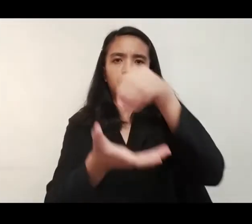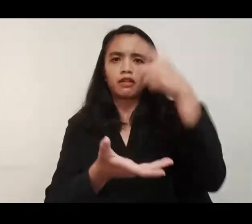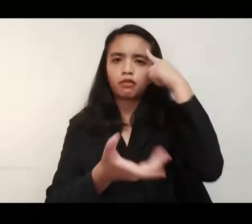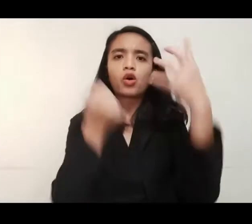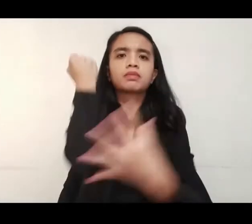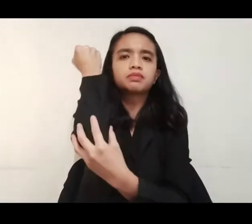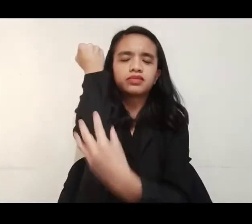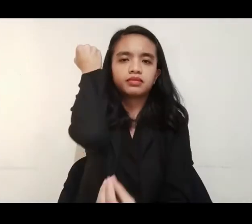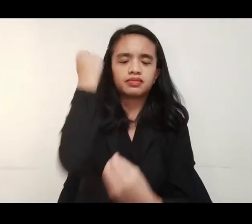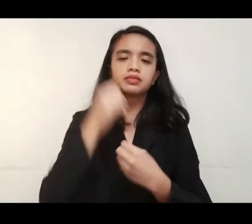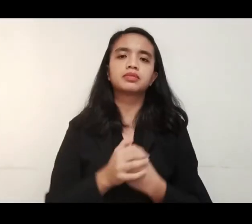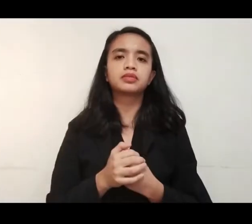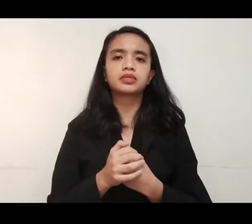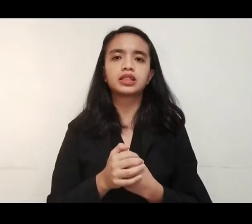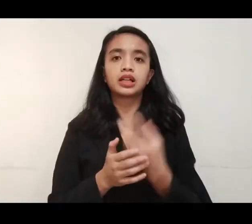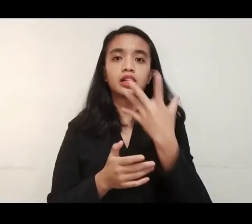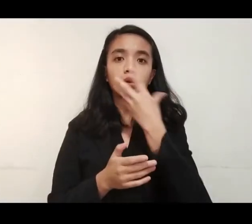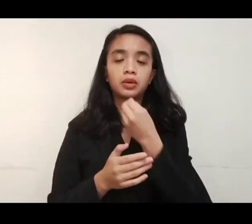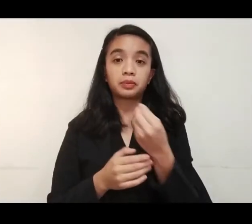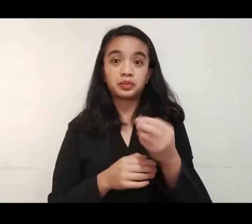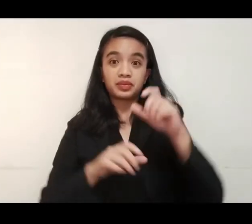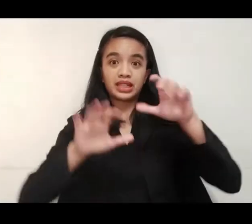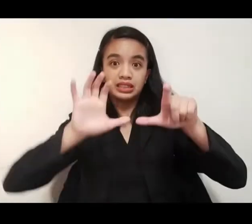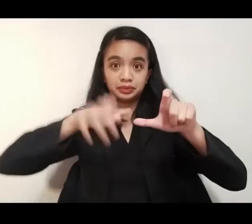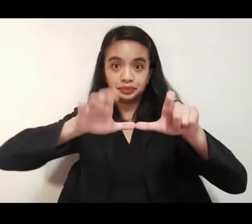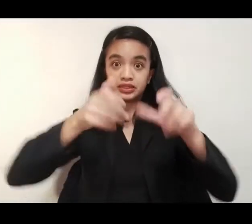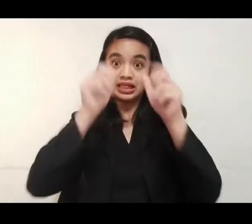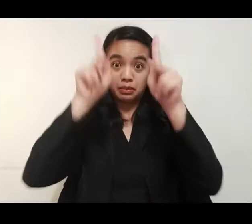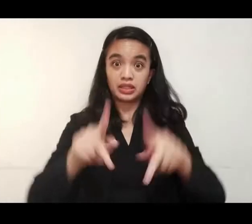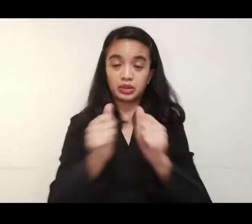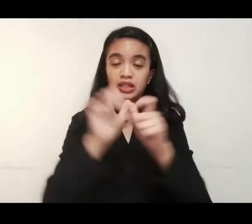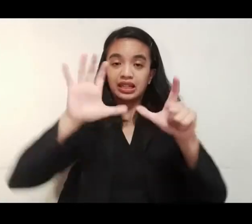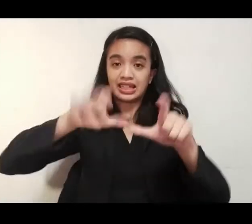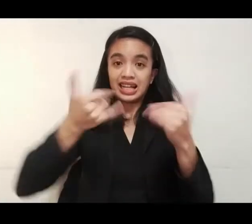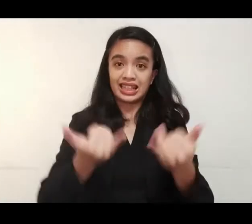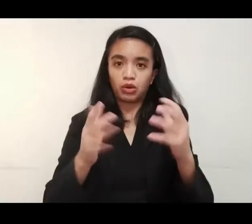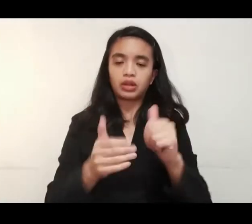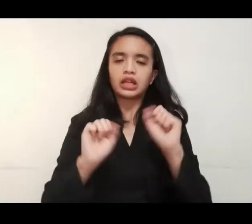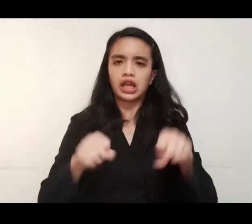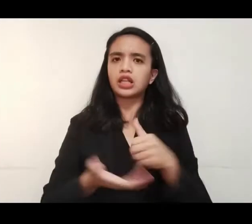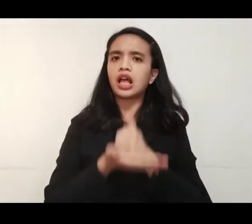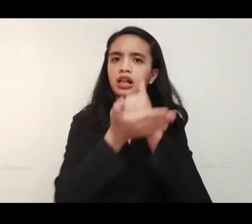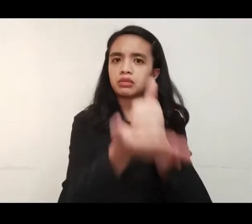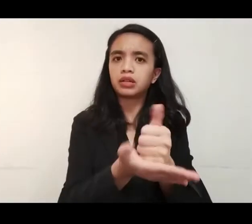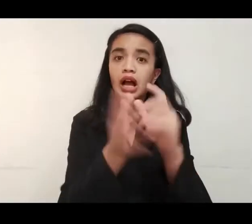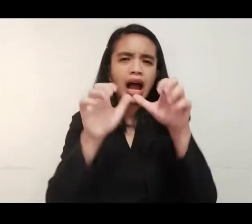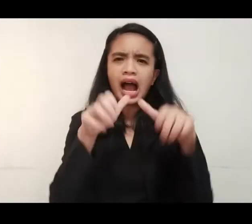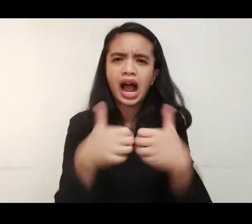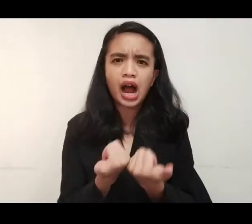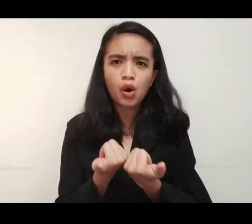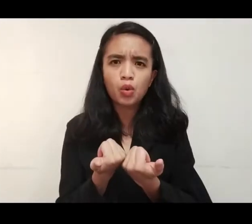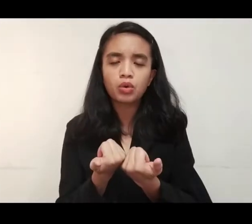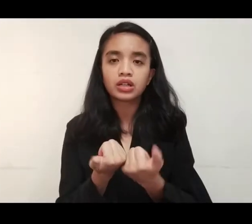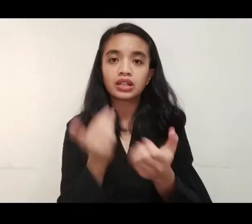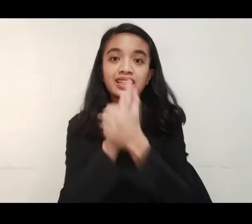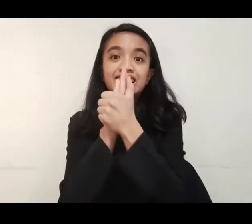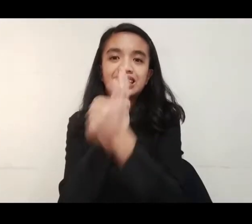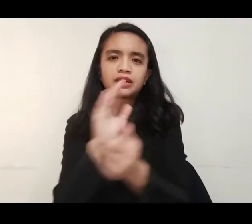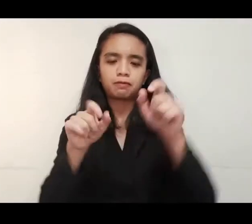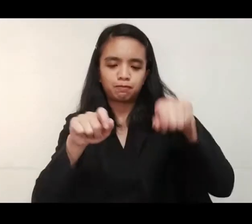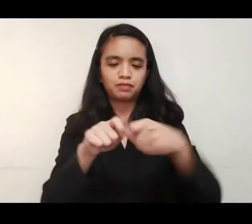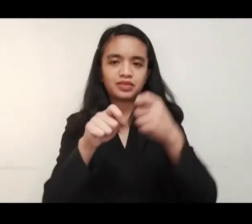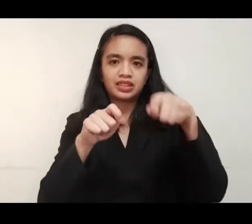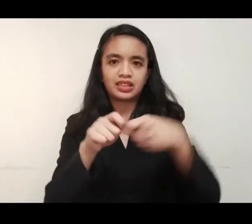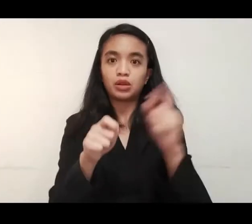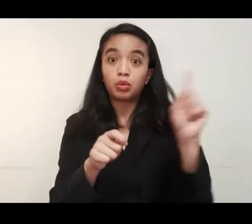hindi hadlang ang kapansanan ni Samuel Villoria ng asinggan Pangasinan para makatulong ngayong panahon ng krisis. Sa pamamagitan ng